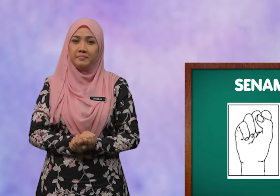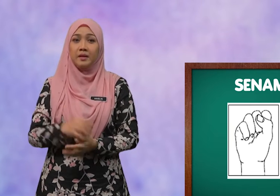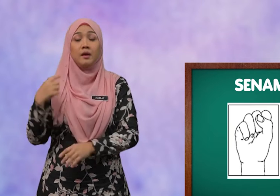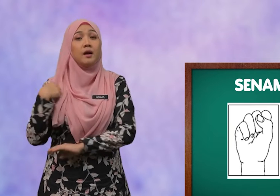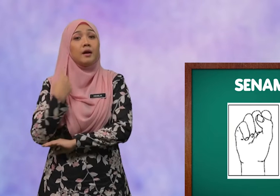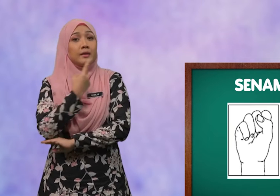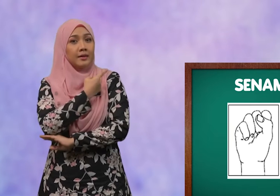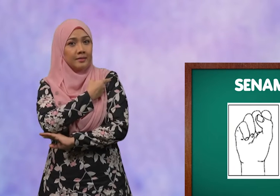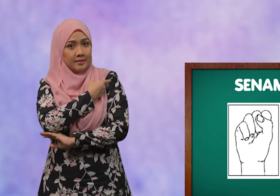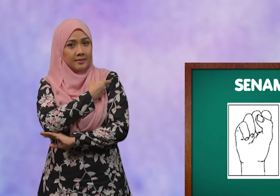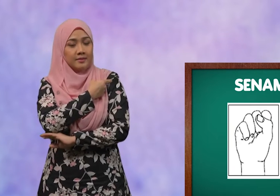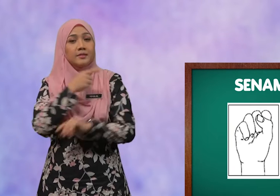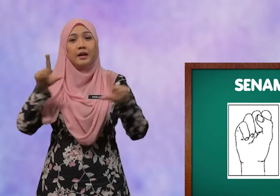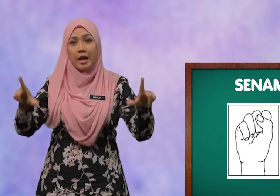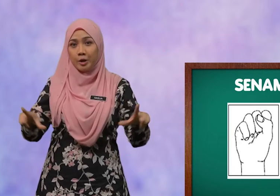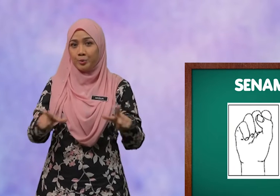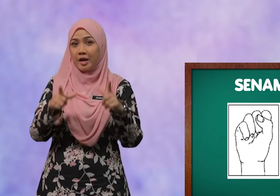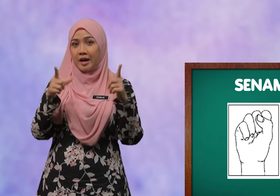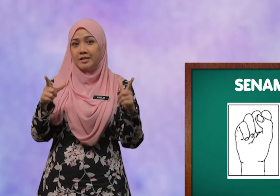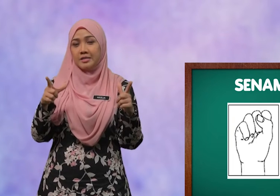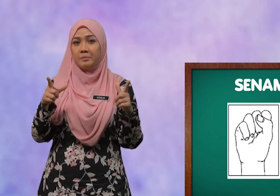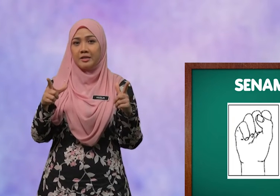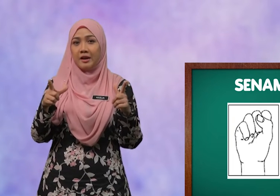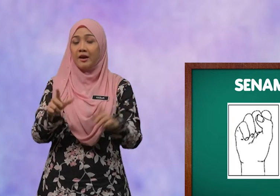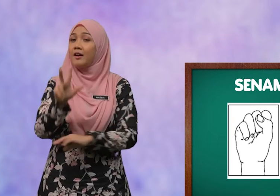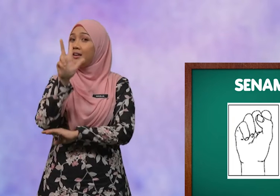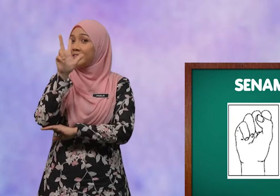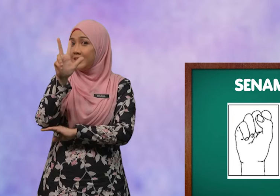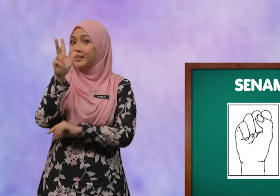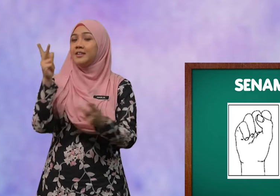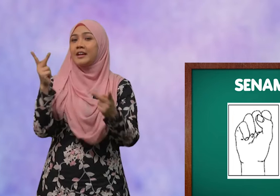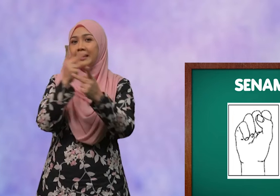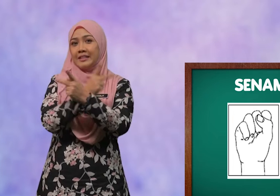Kita lakukan sebanyak tiga kali